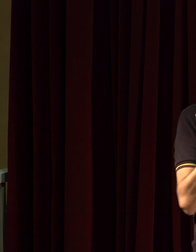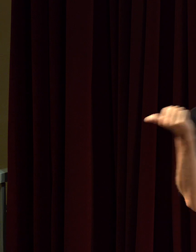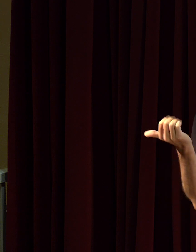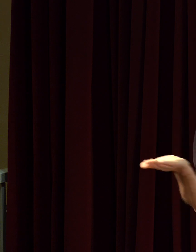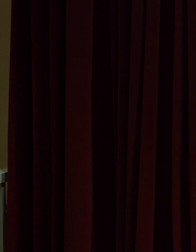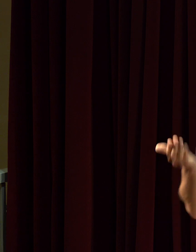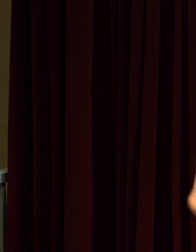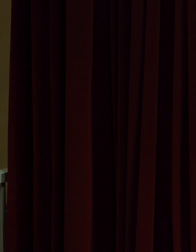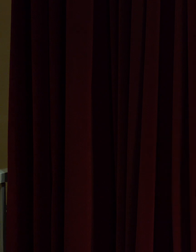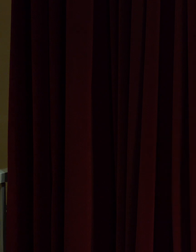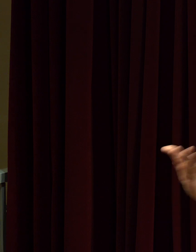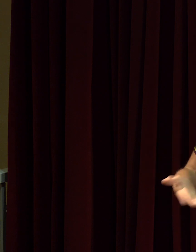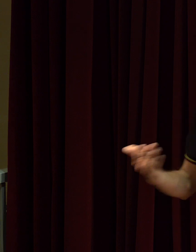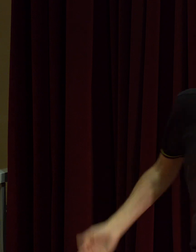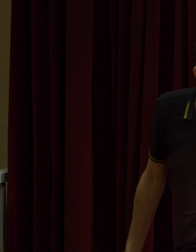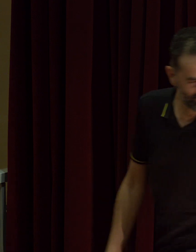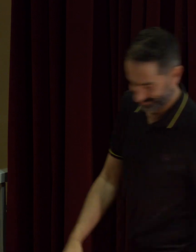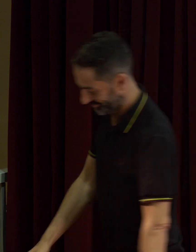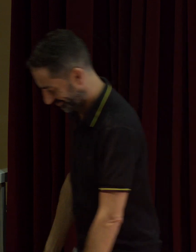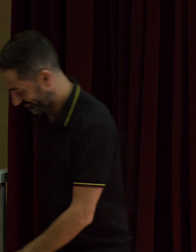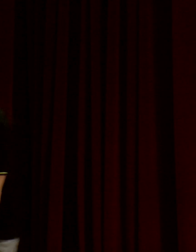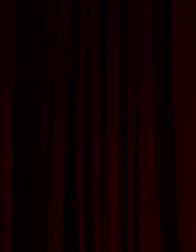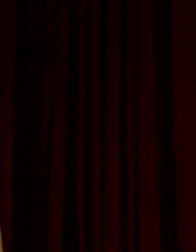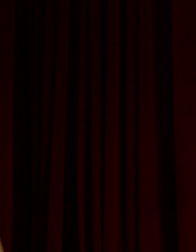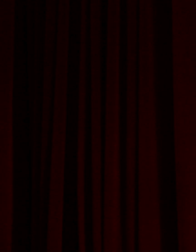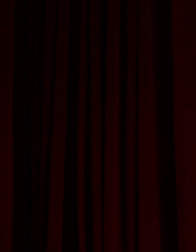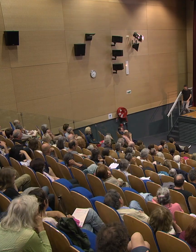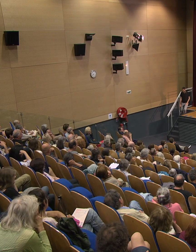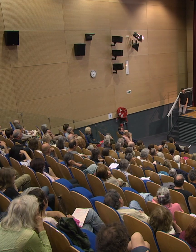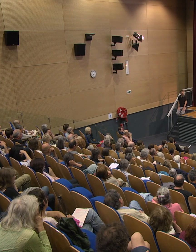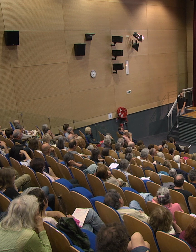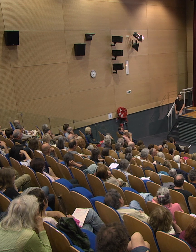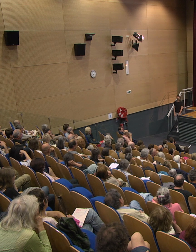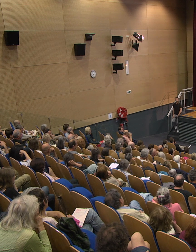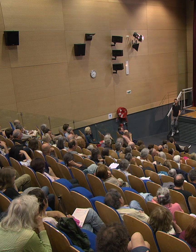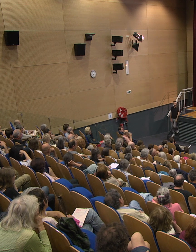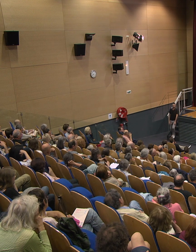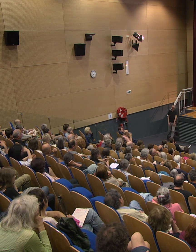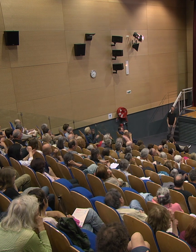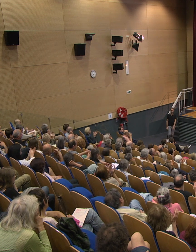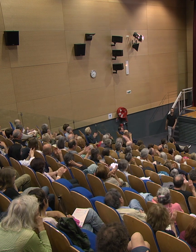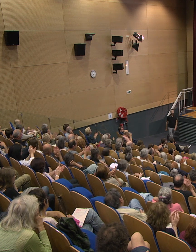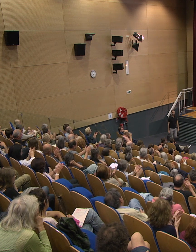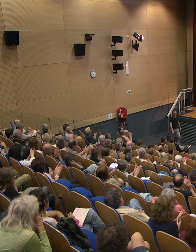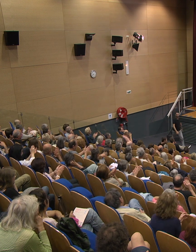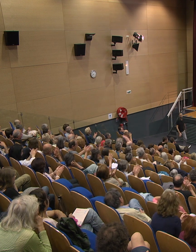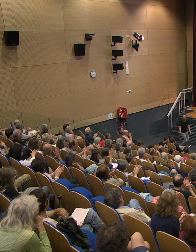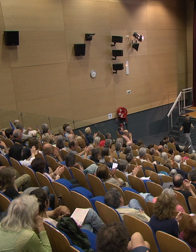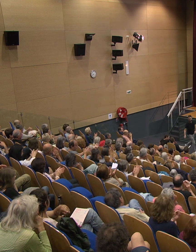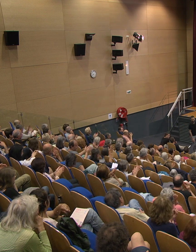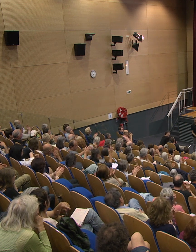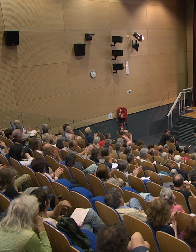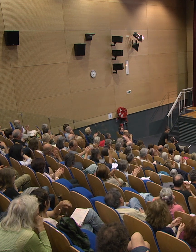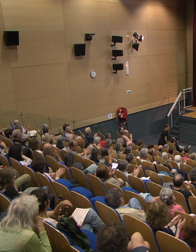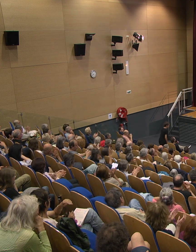on ne le ressent pas du tout. On est vraiment dans un monde totalement différent par rapport à ça. Et nous, on peut être gêné plutôt par